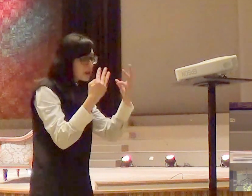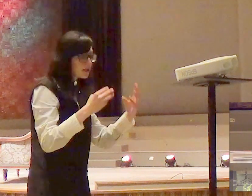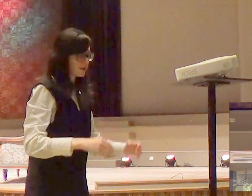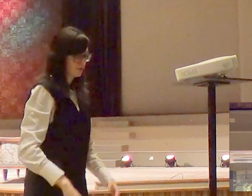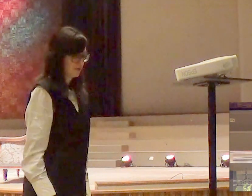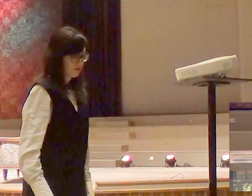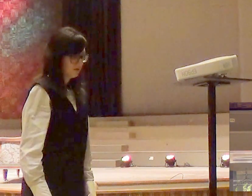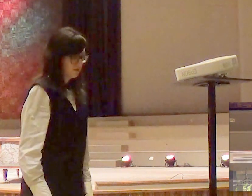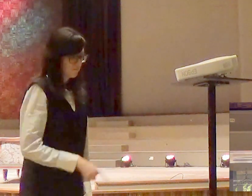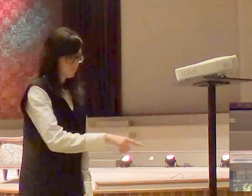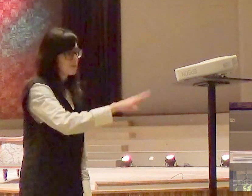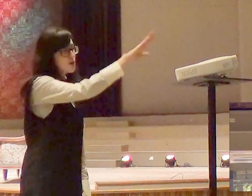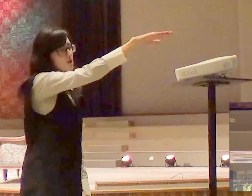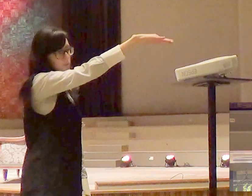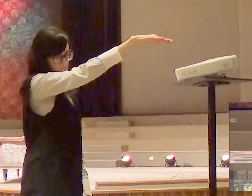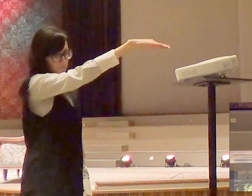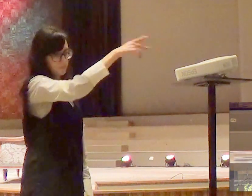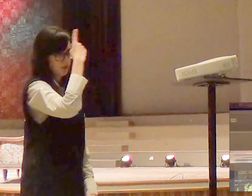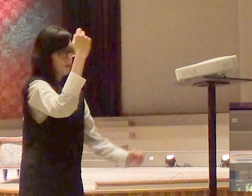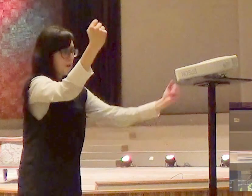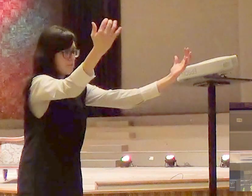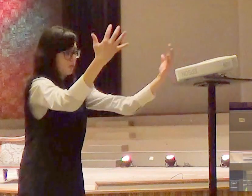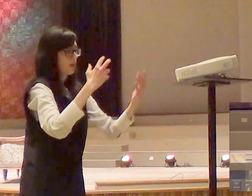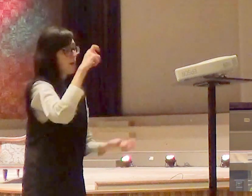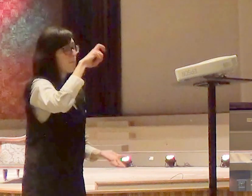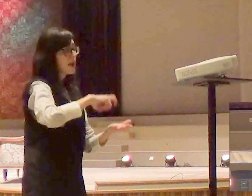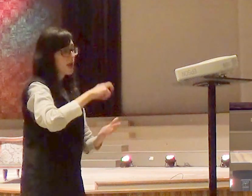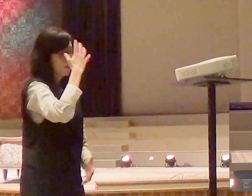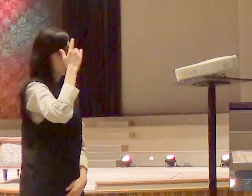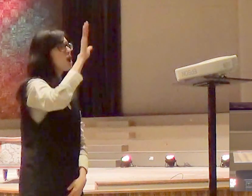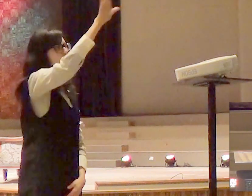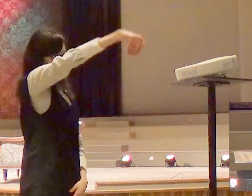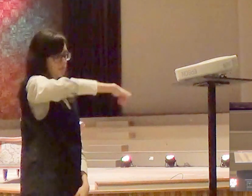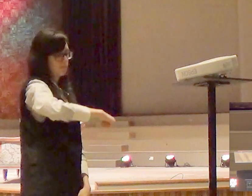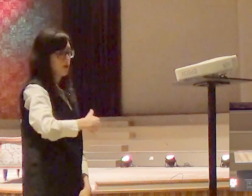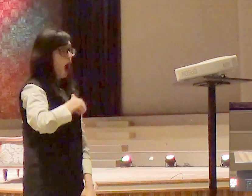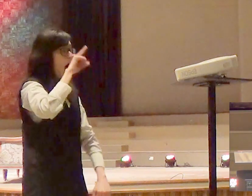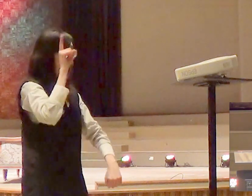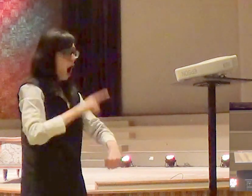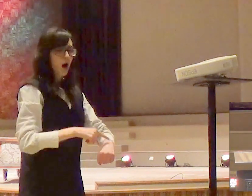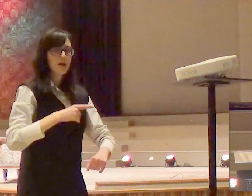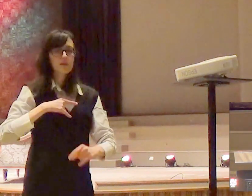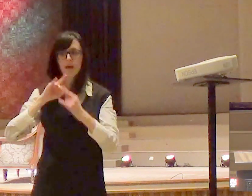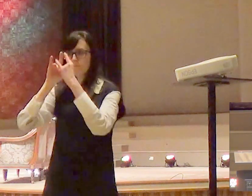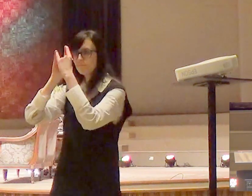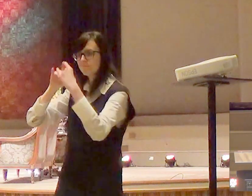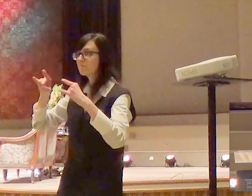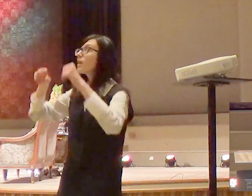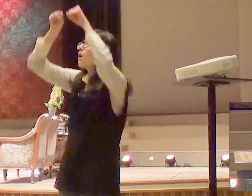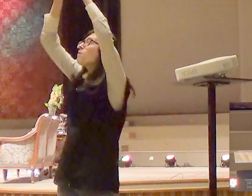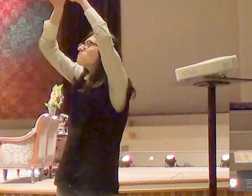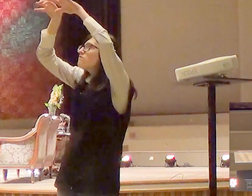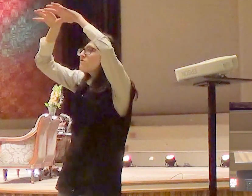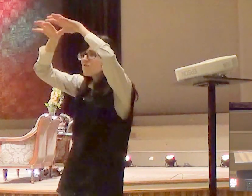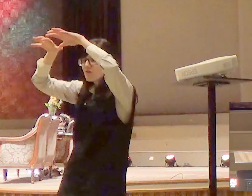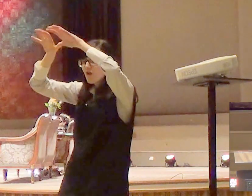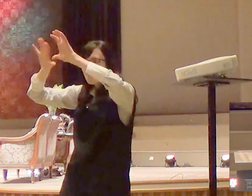chama esse povo para vir amanhã de manhã na hora que o que nada desce e eu vou